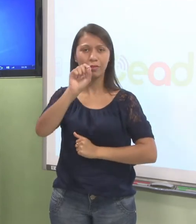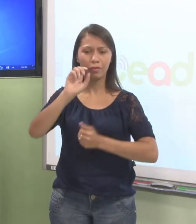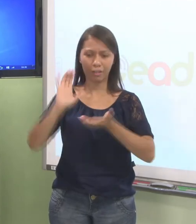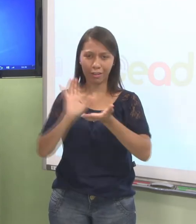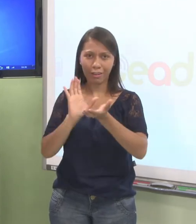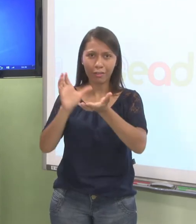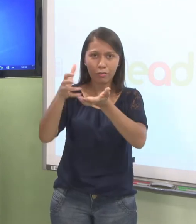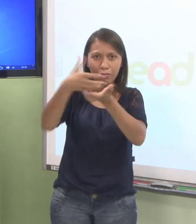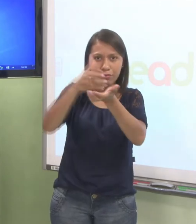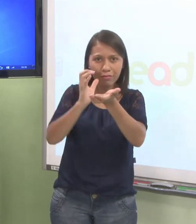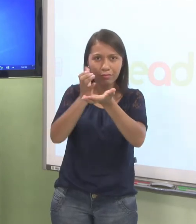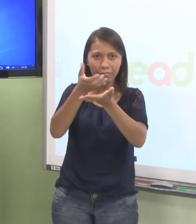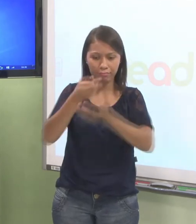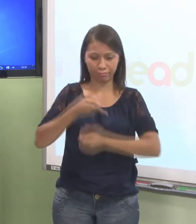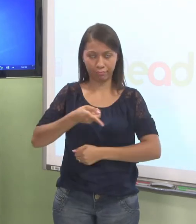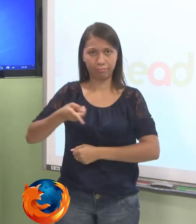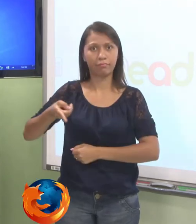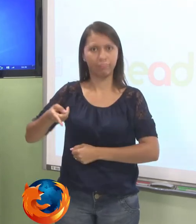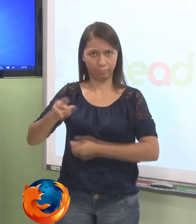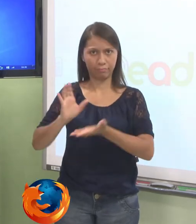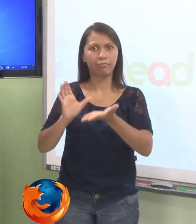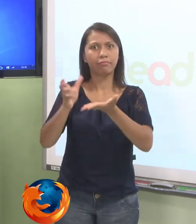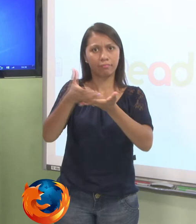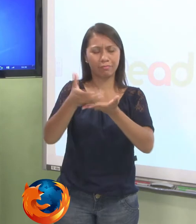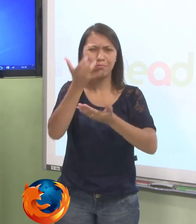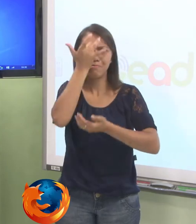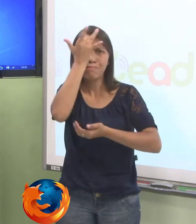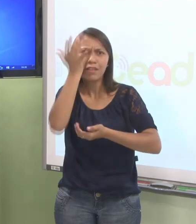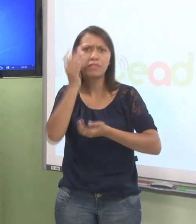por algumas questões de compatibilidade. Então, entra no seu navegador.